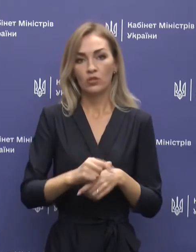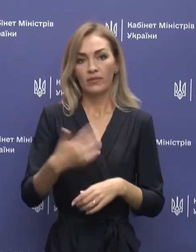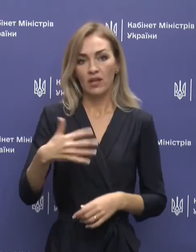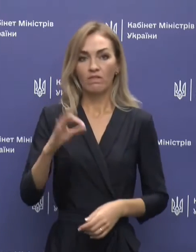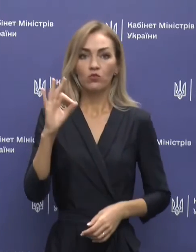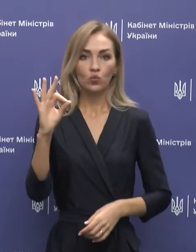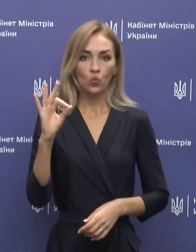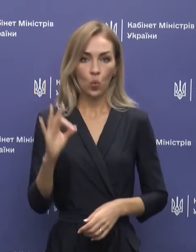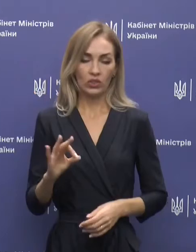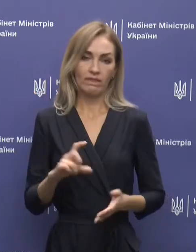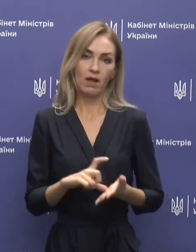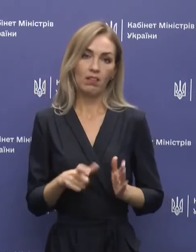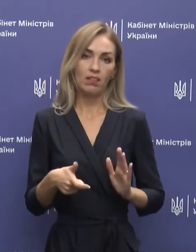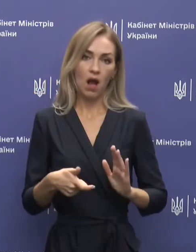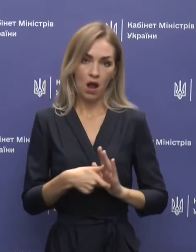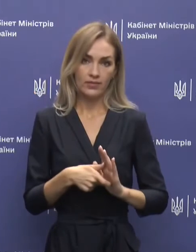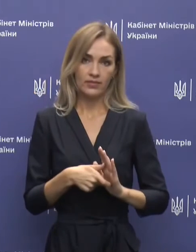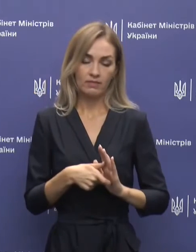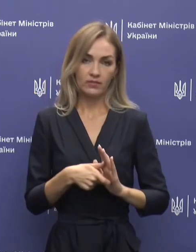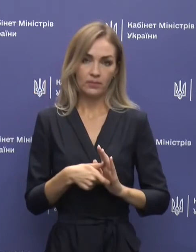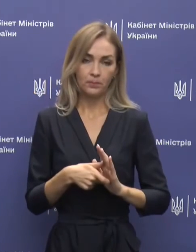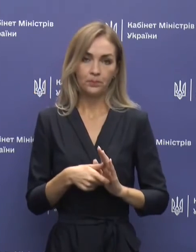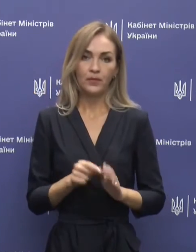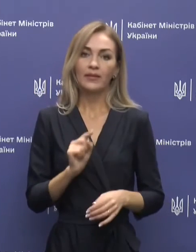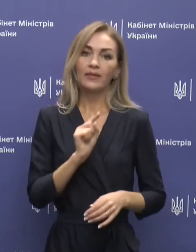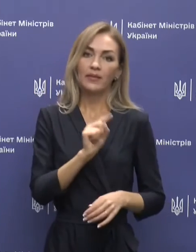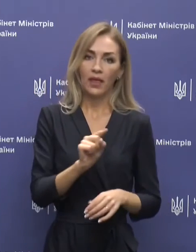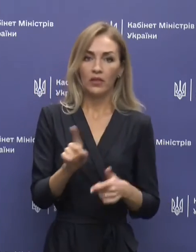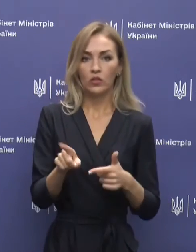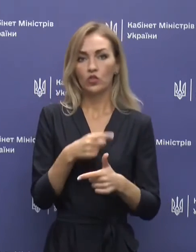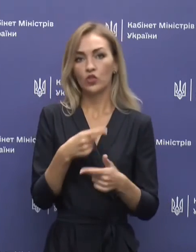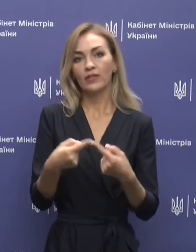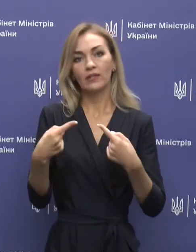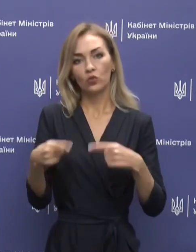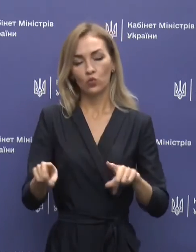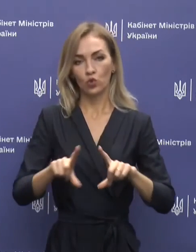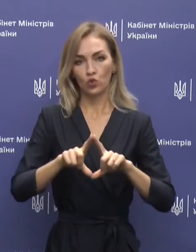% класів тієї чи іншої школи.